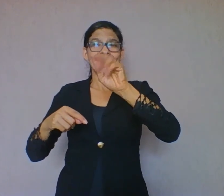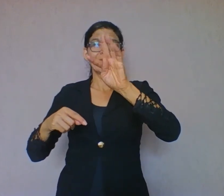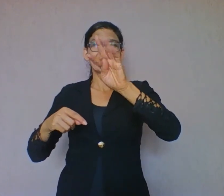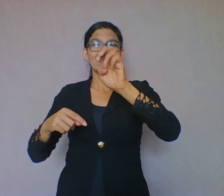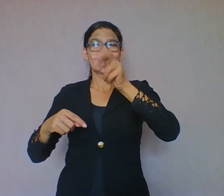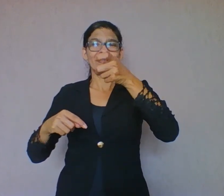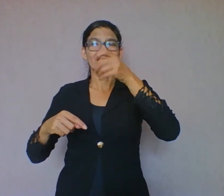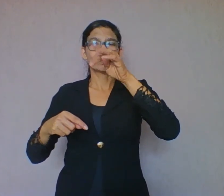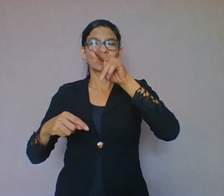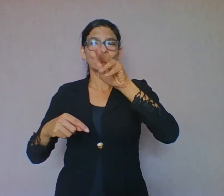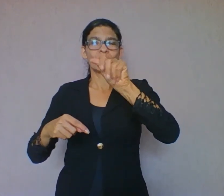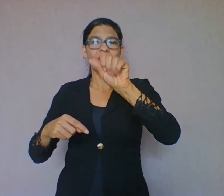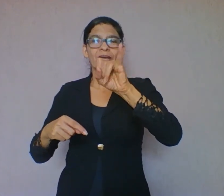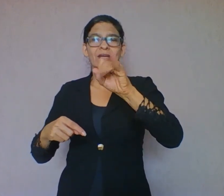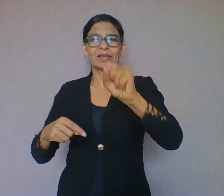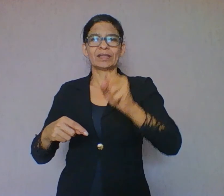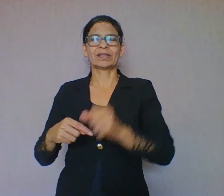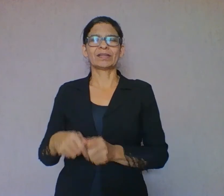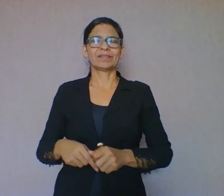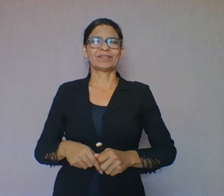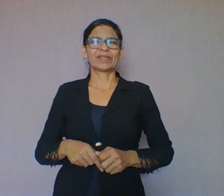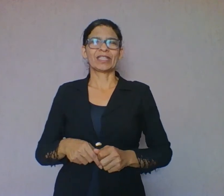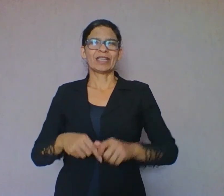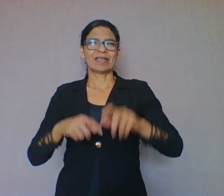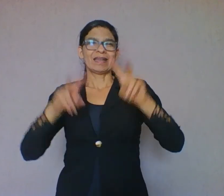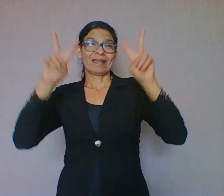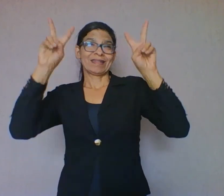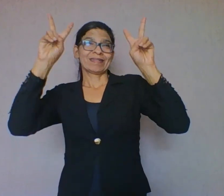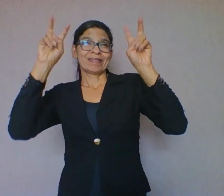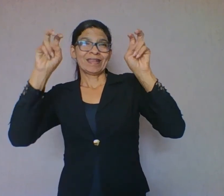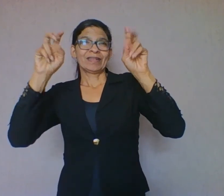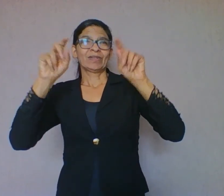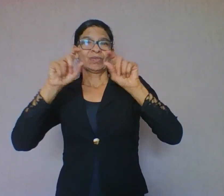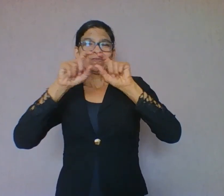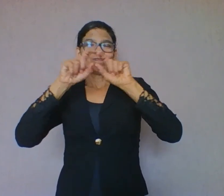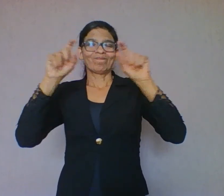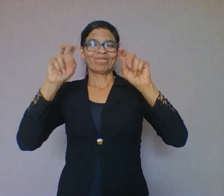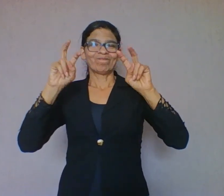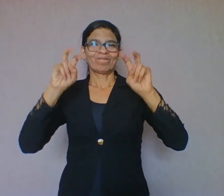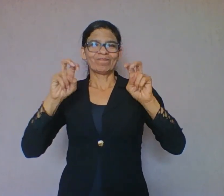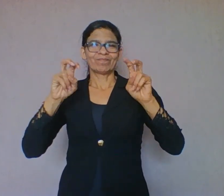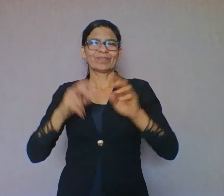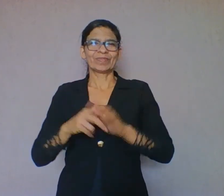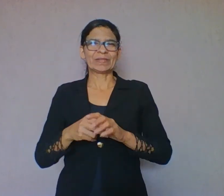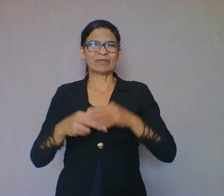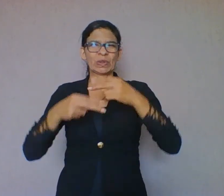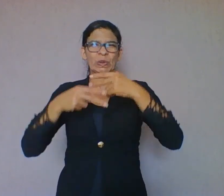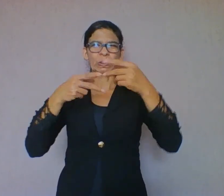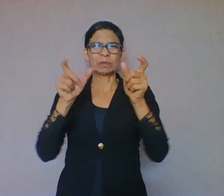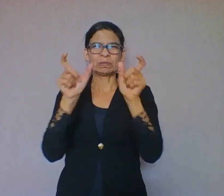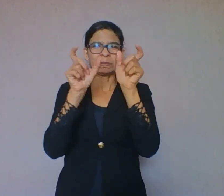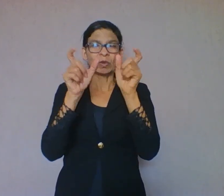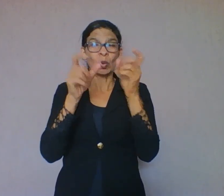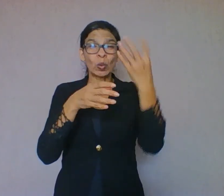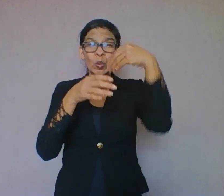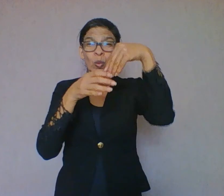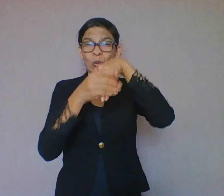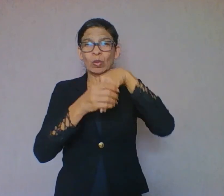subtítulo, exame de imagens, saliências gráficas, tudo o que foi elemento paratextual. O segundo,